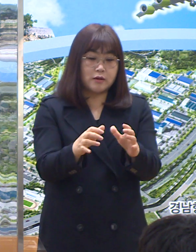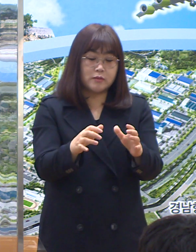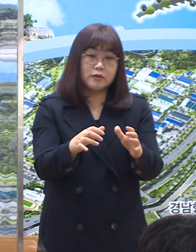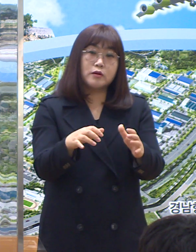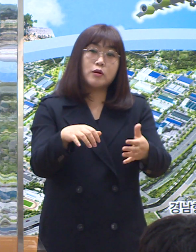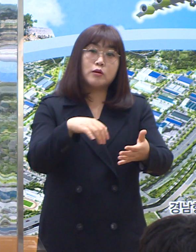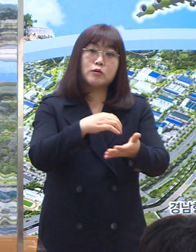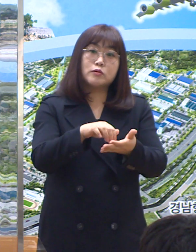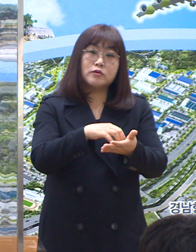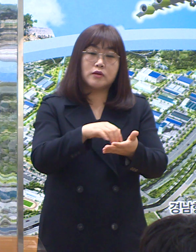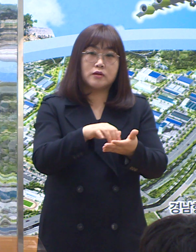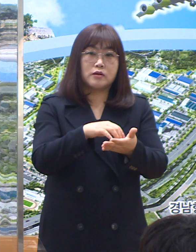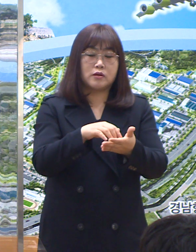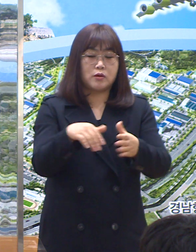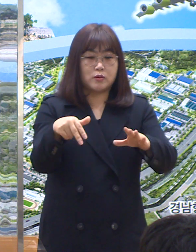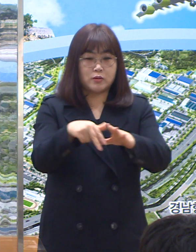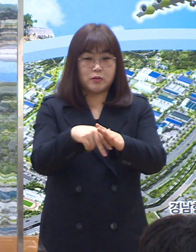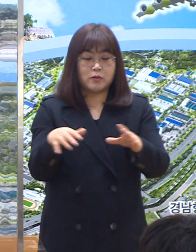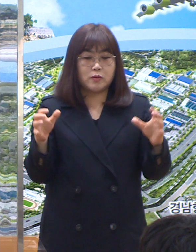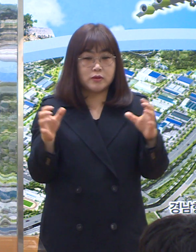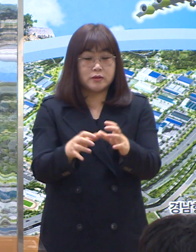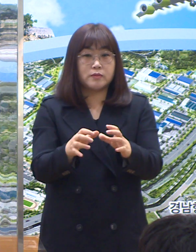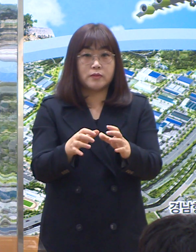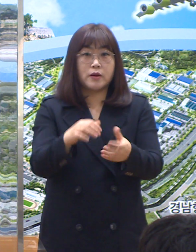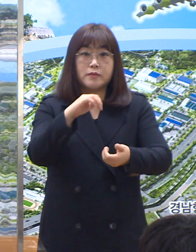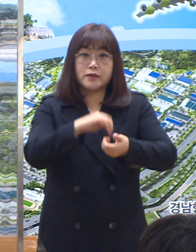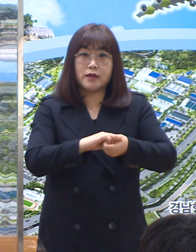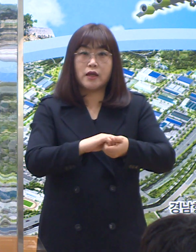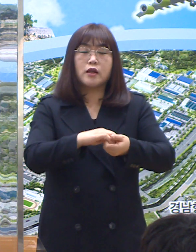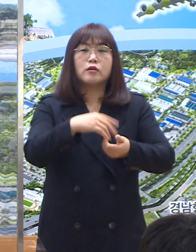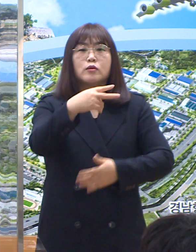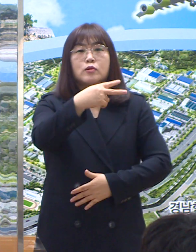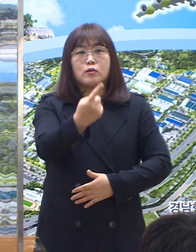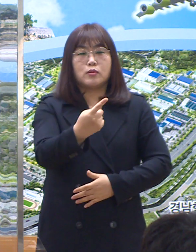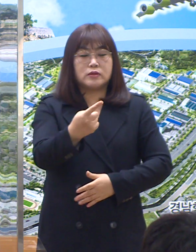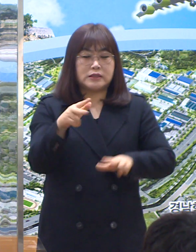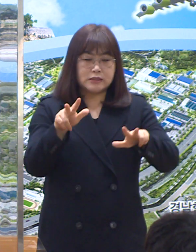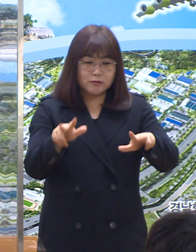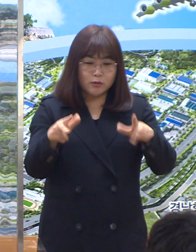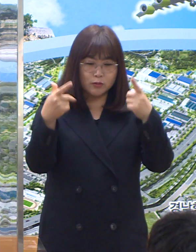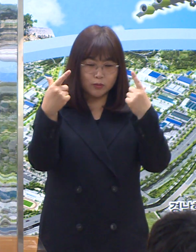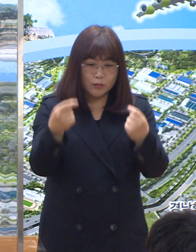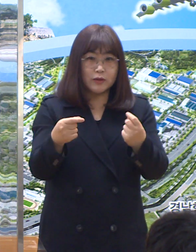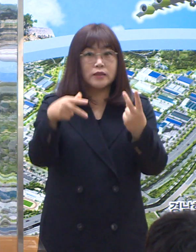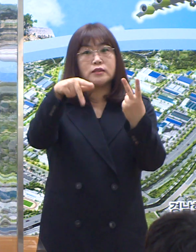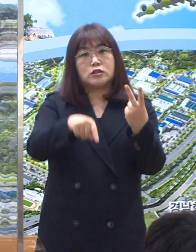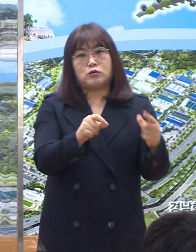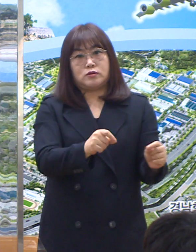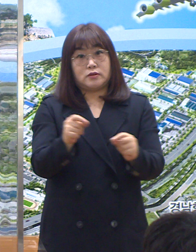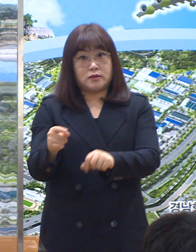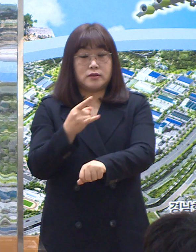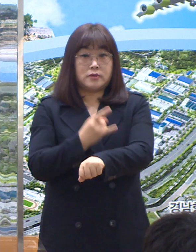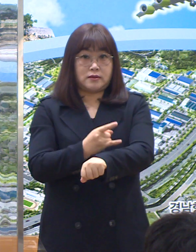종교시설 집합 제한 등 방역수칙도 기존과 같이 유지됩니다.